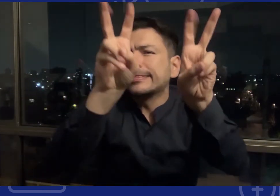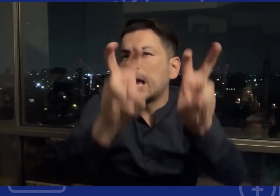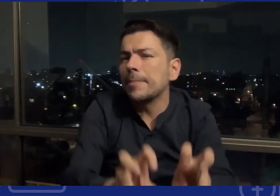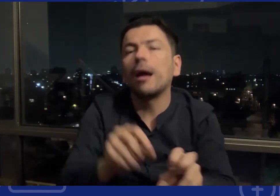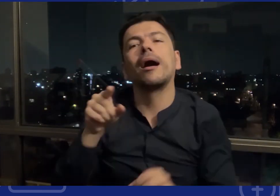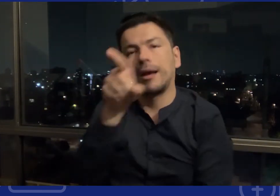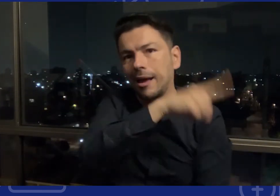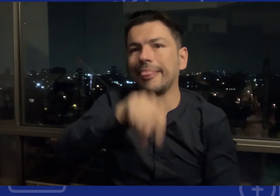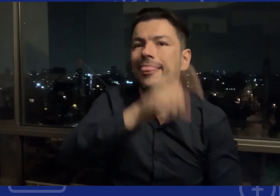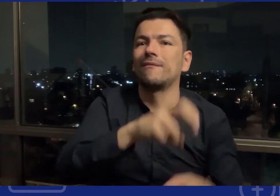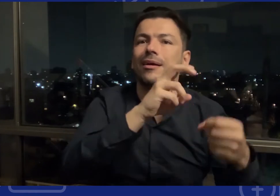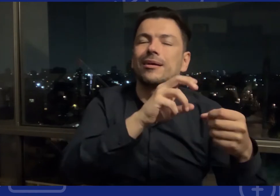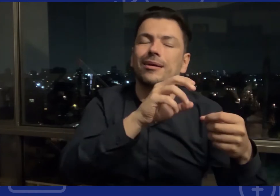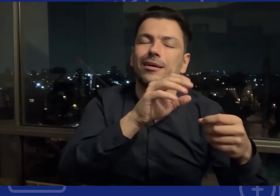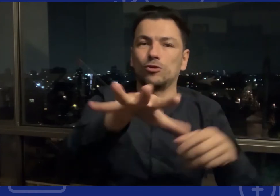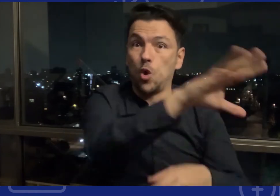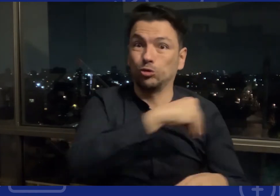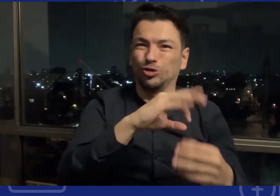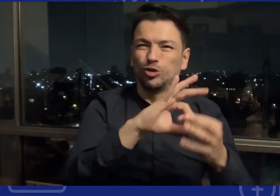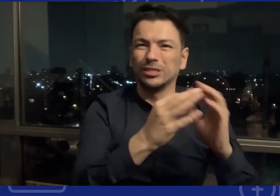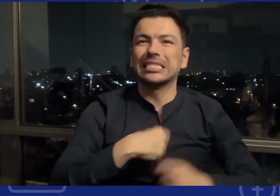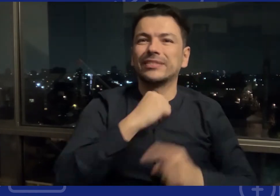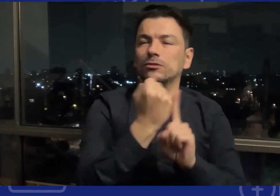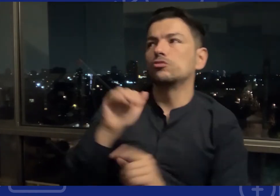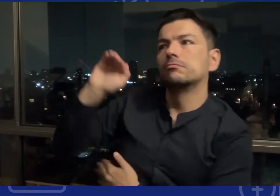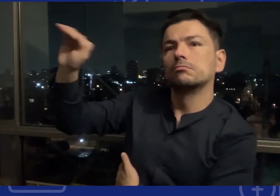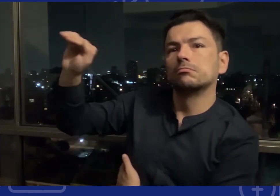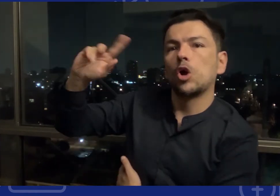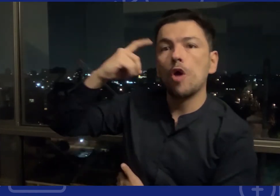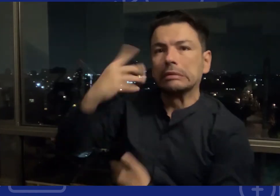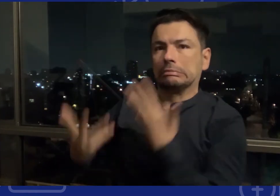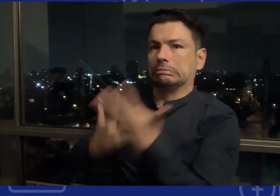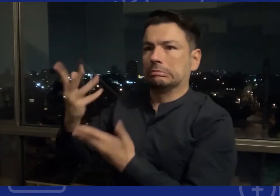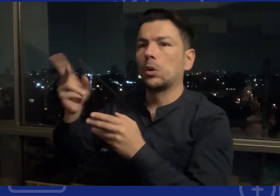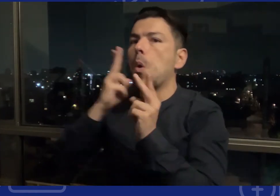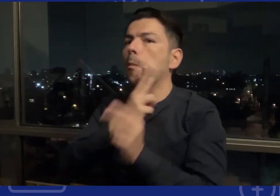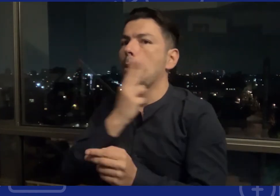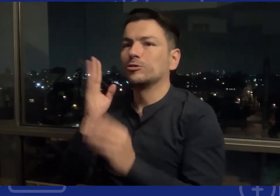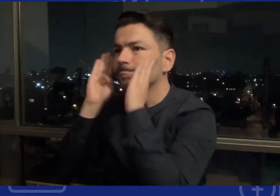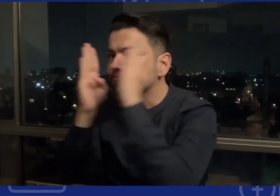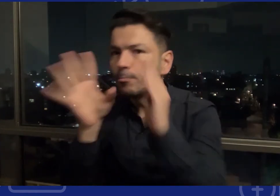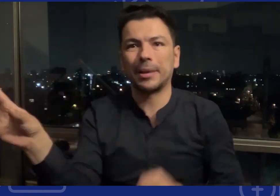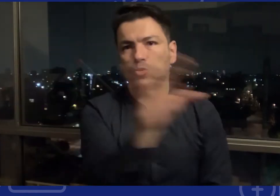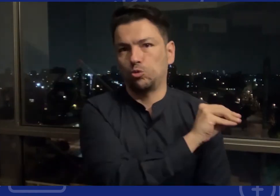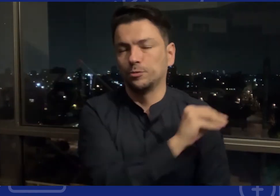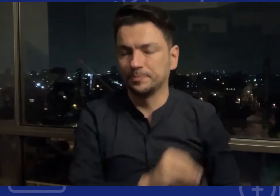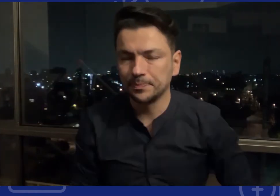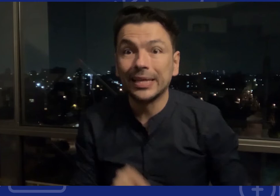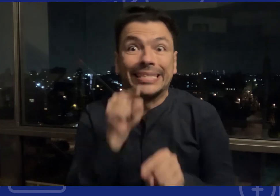educación todos los ajustes razonables y demás y es también la encargada de hacer estos llamados para que se comprometan y lo